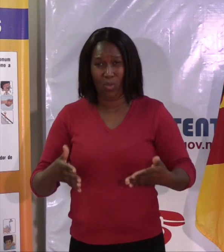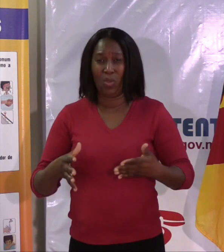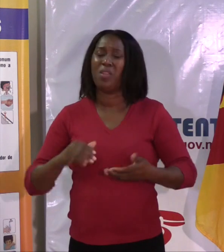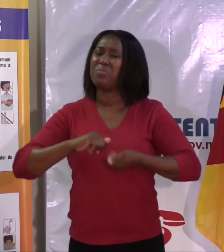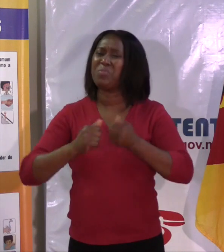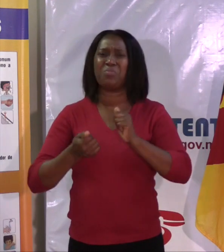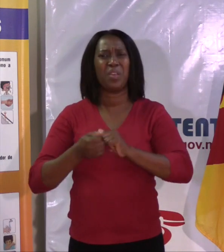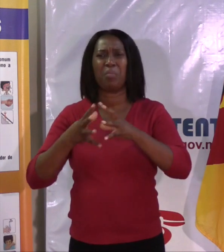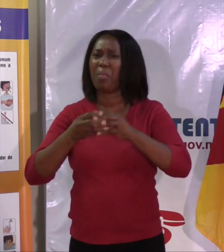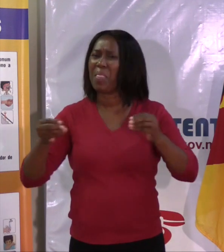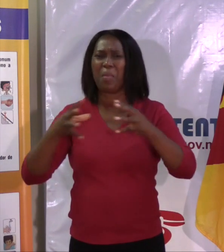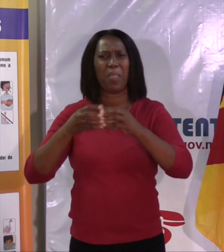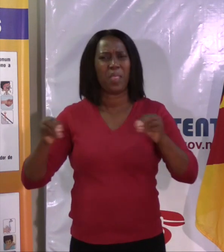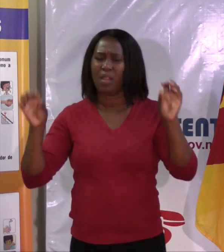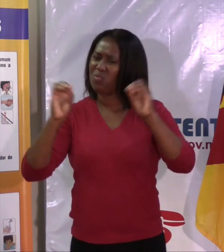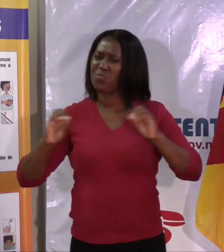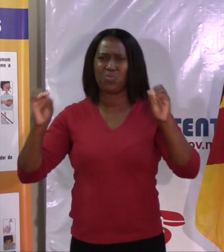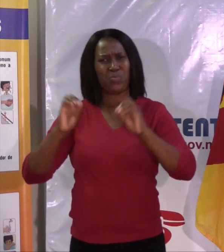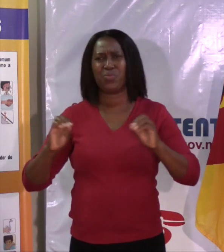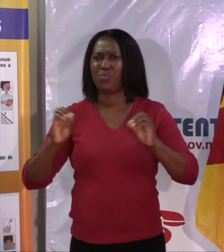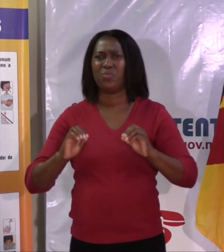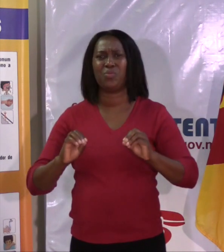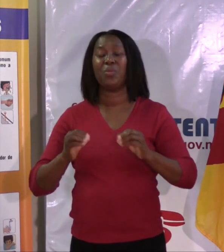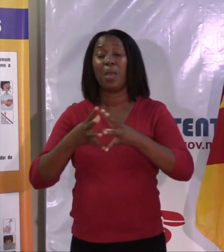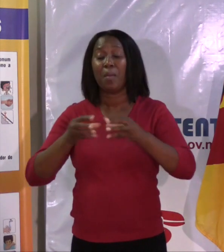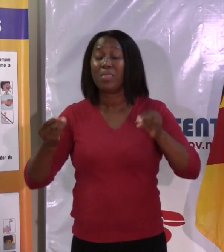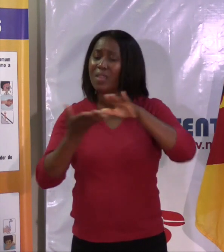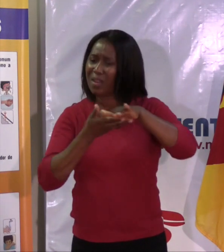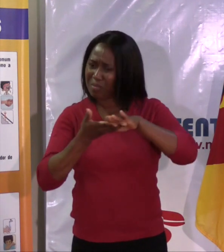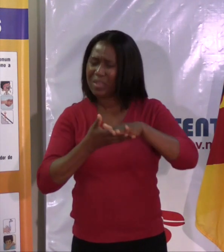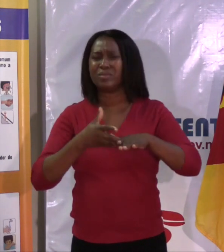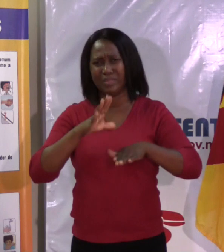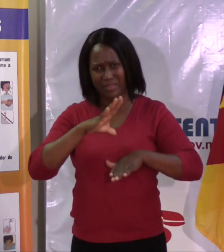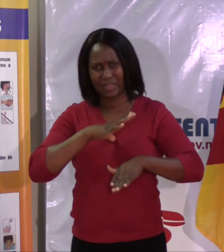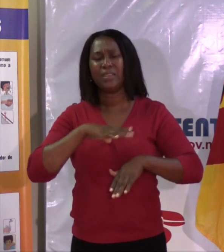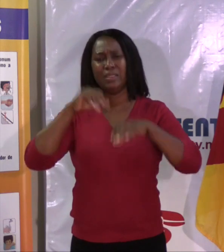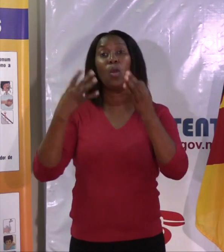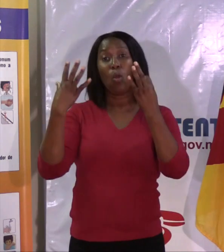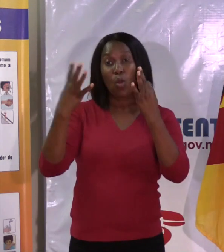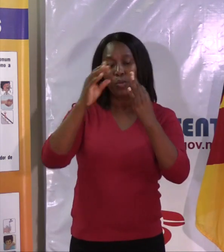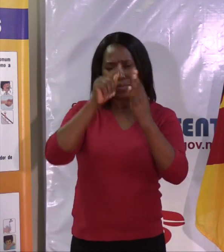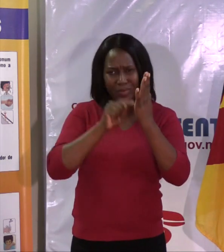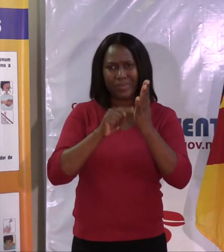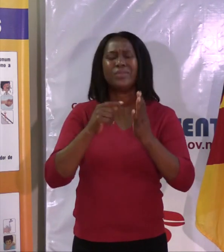ao material inicial. Temos que garantir a renovação dos estoques. Nós temos, neste momento,